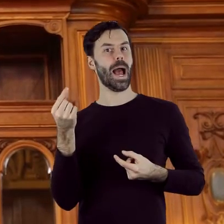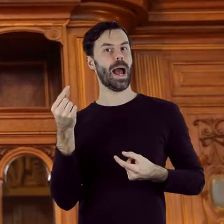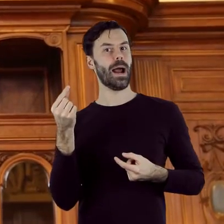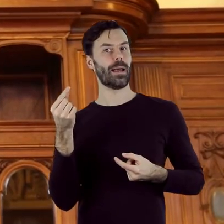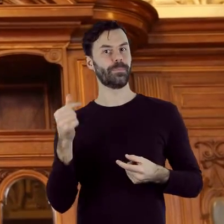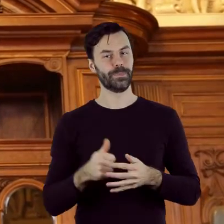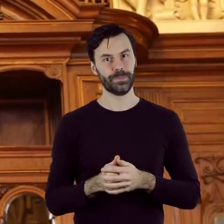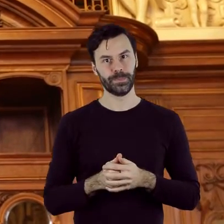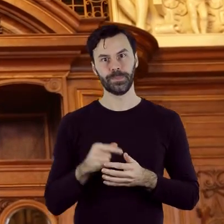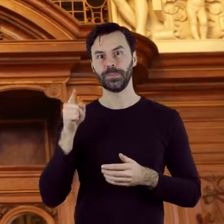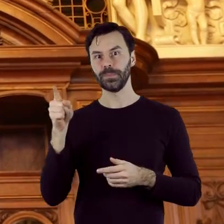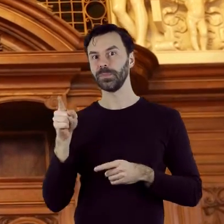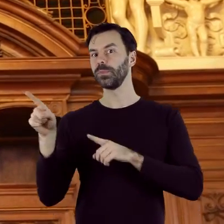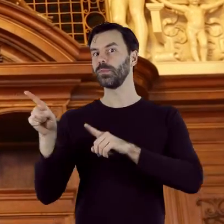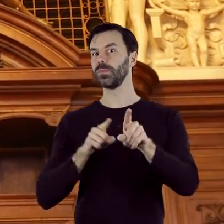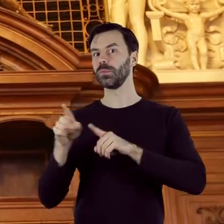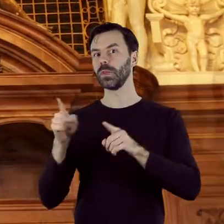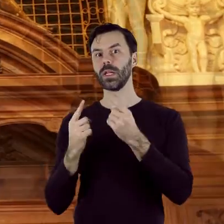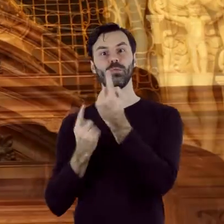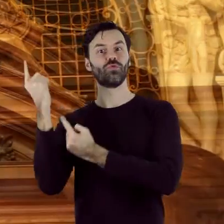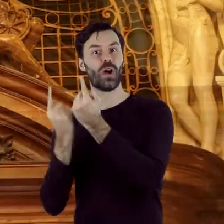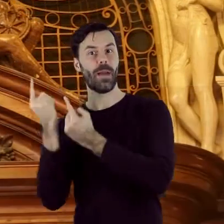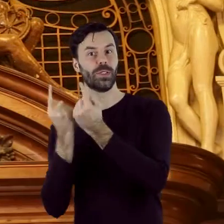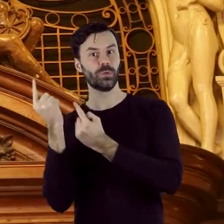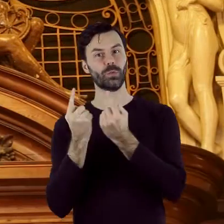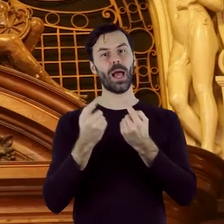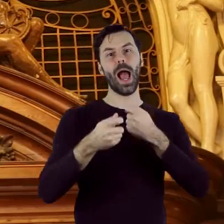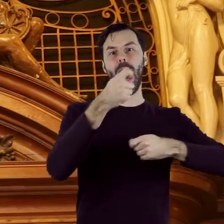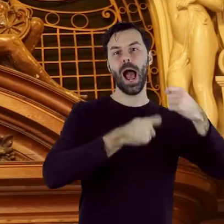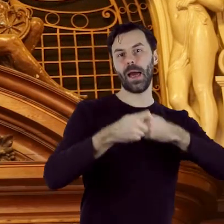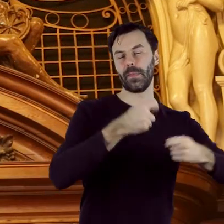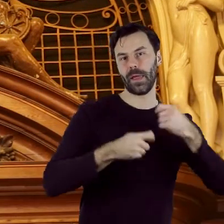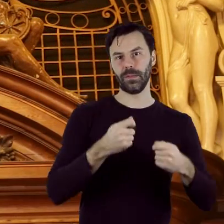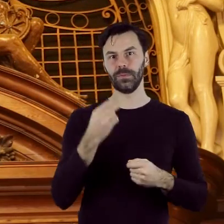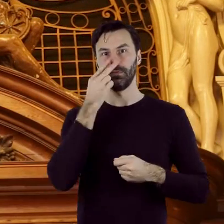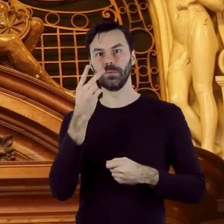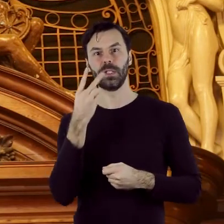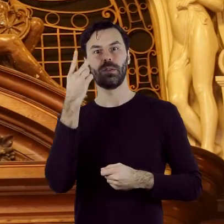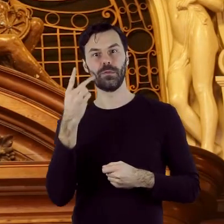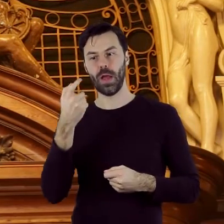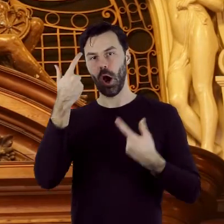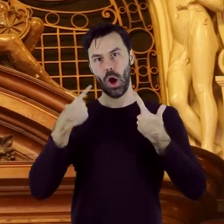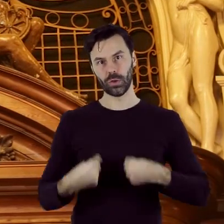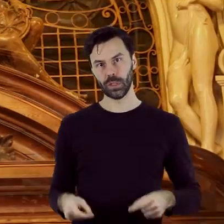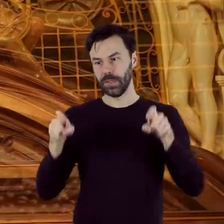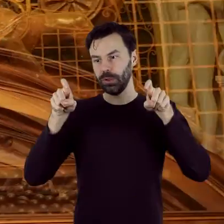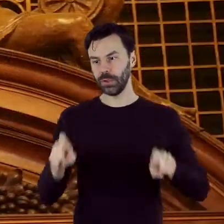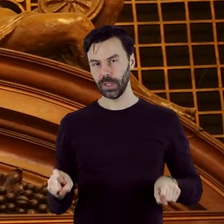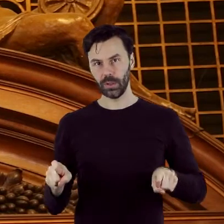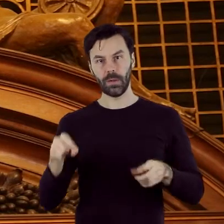zachodniej, to alegoria przemysłu i handlu. Przedstawia dwie siedzące postacie, wsparte o umieszczoną w